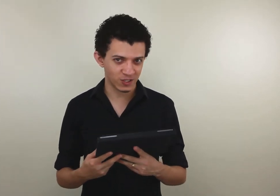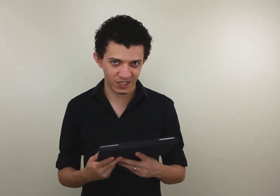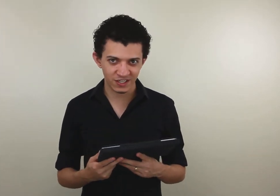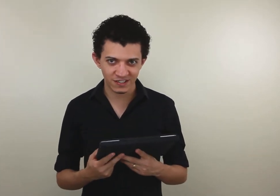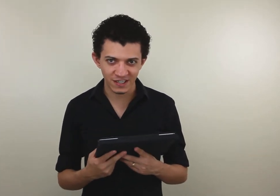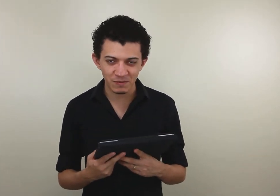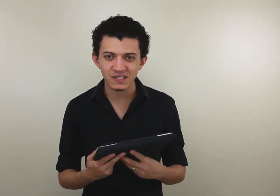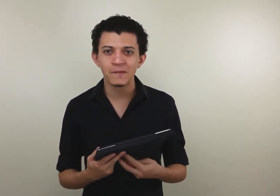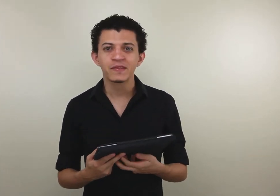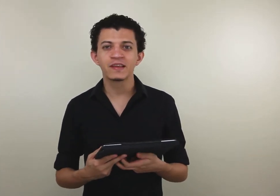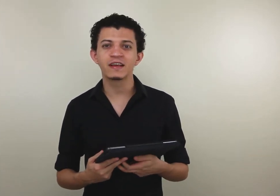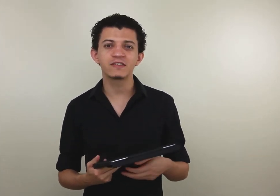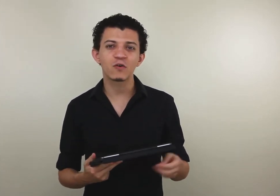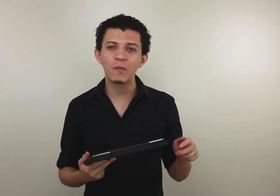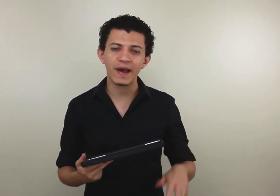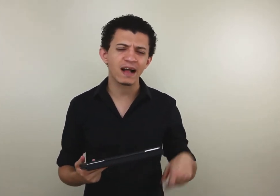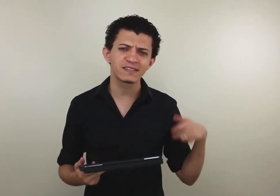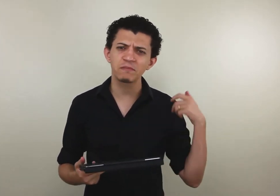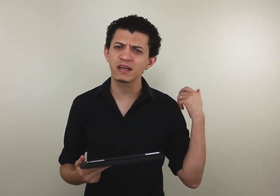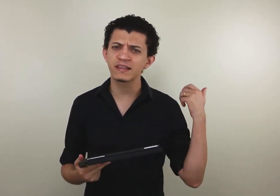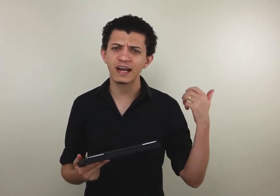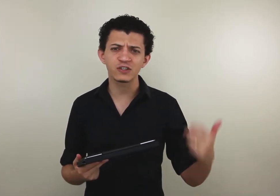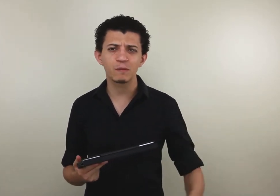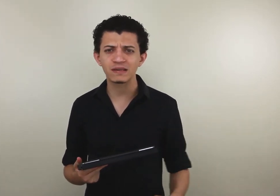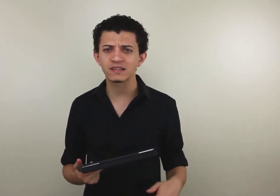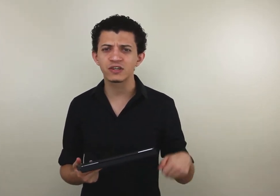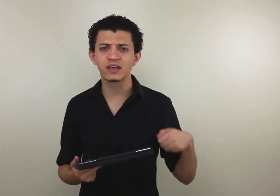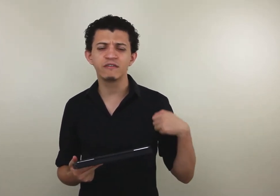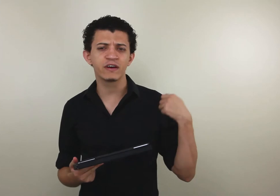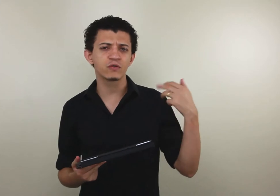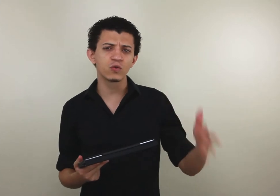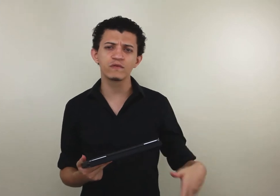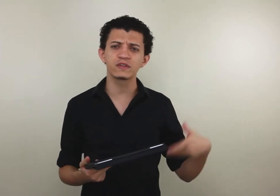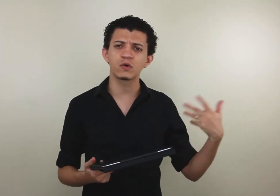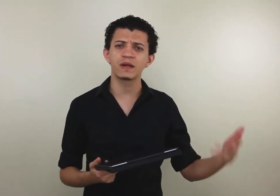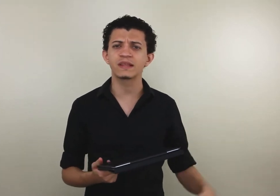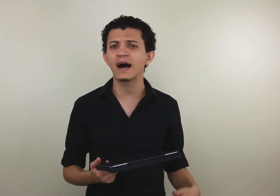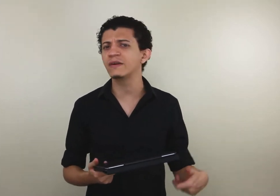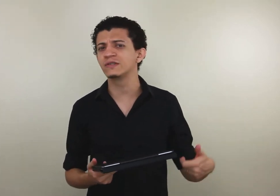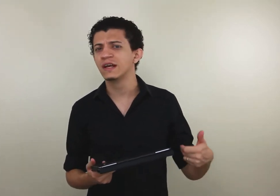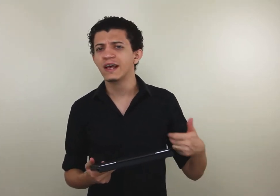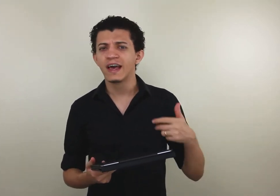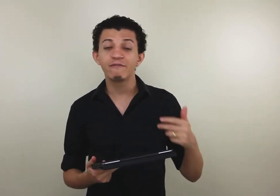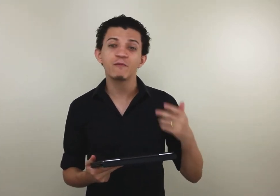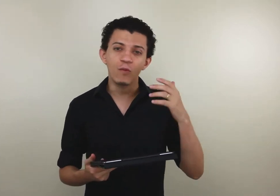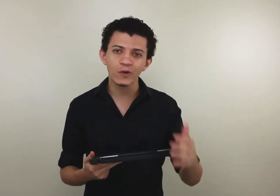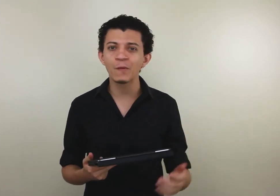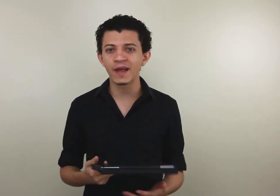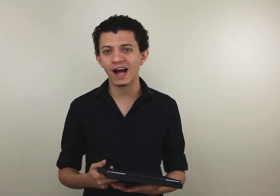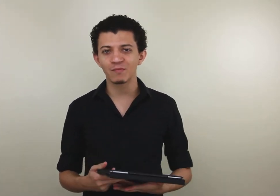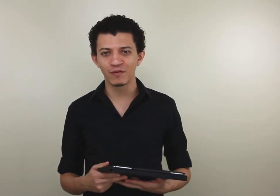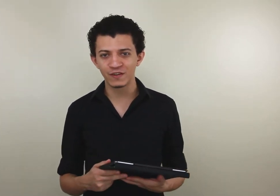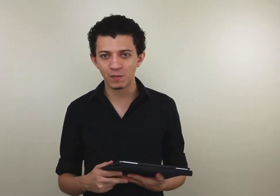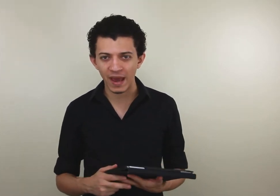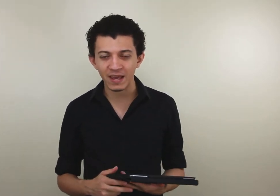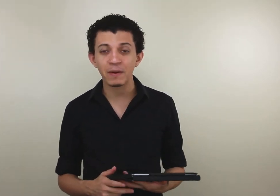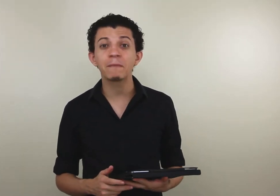Rosângela Simas, que tem nos acompanhado. Sempre tem interagido bastante aqui, enviando dúvidas, comentários. Enfim, muito obrigado pelo feedback e pela